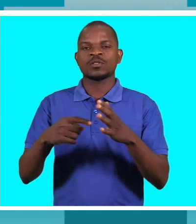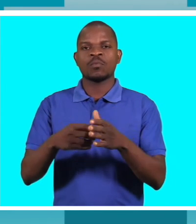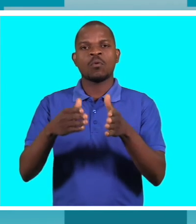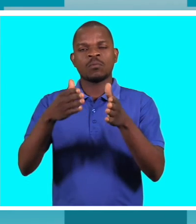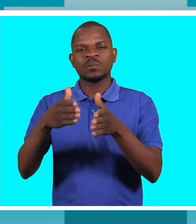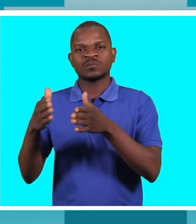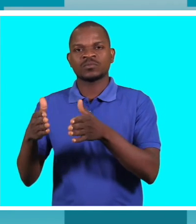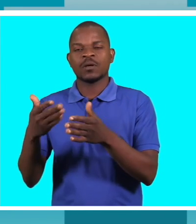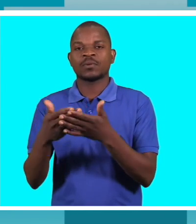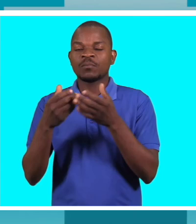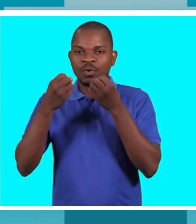humana para transmitirmos esta